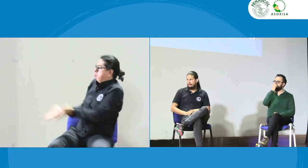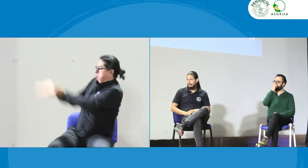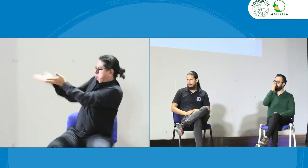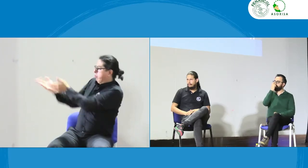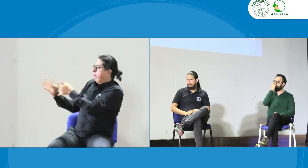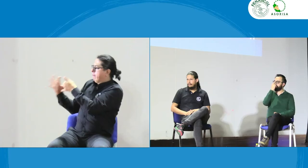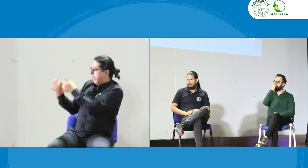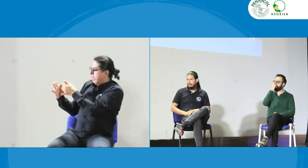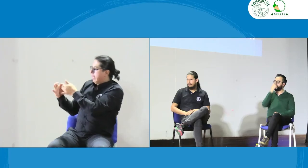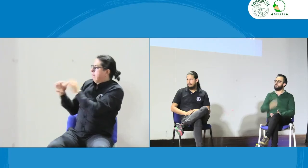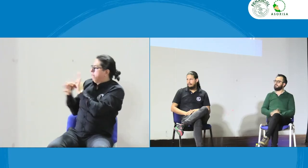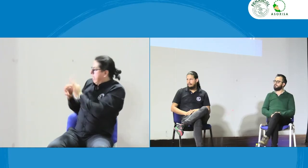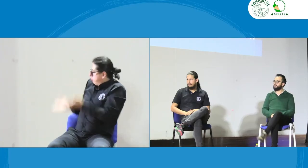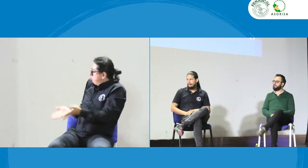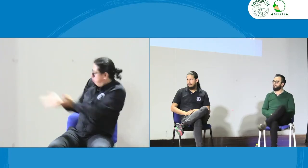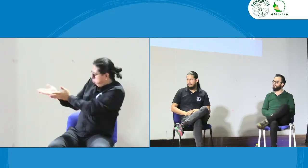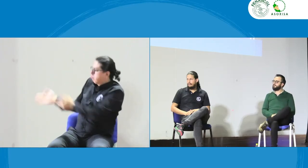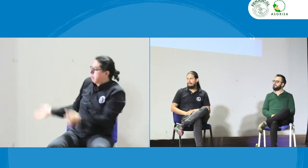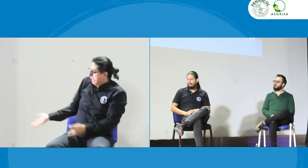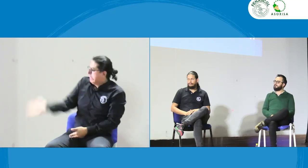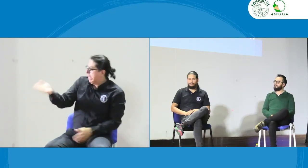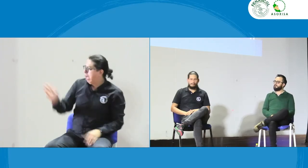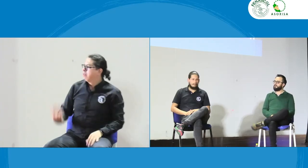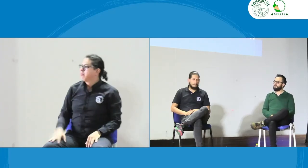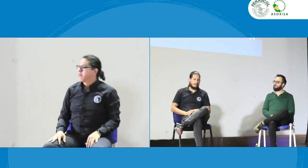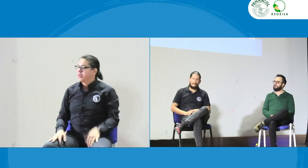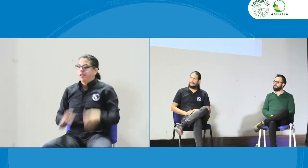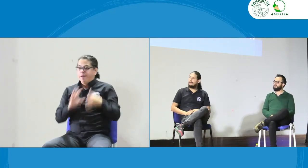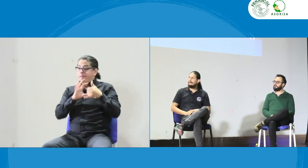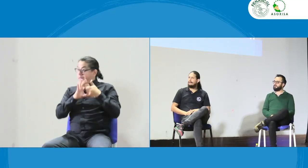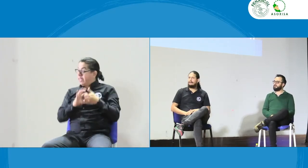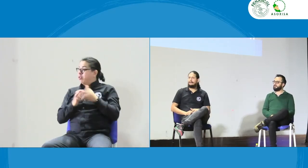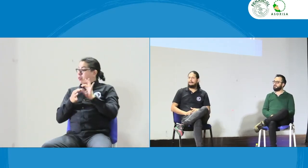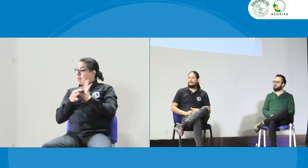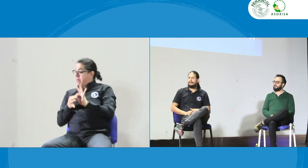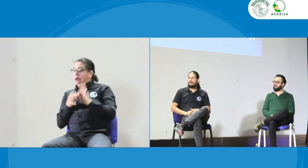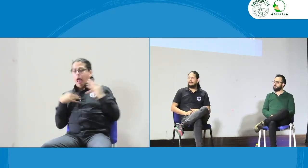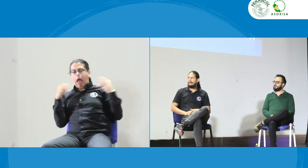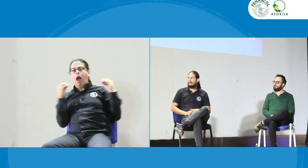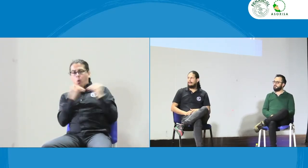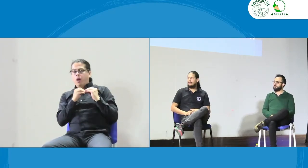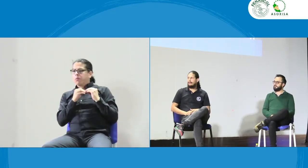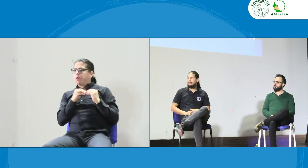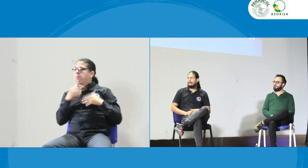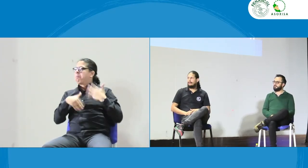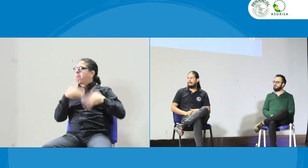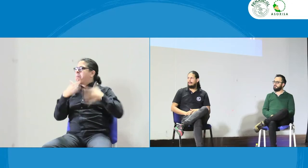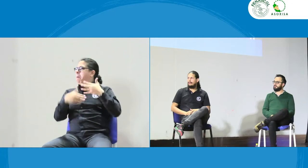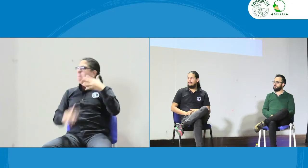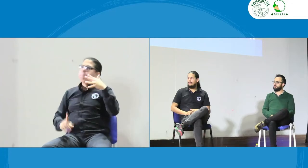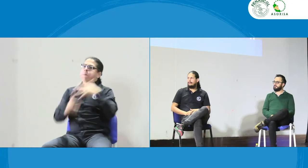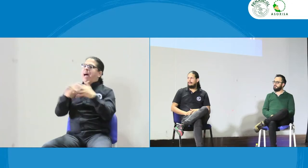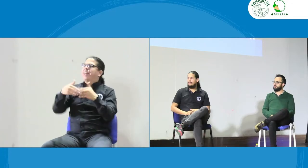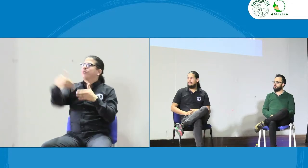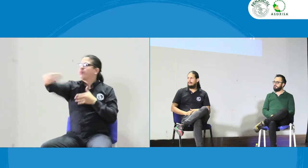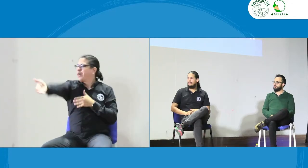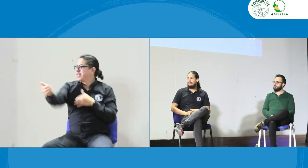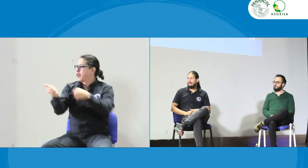código de ética y que pues FENASCOL y FENIL siguieron adelante porque INSOR ya había